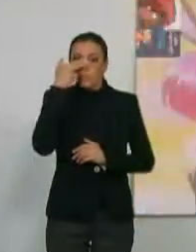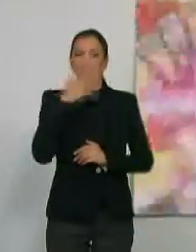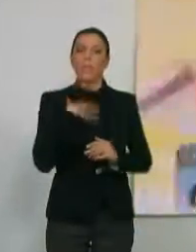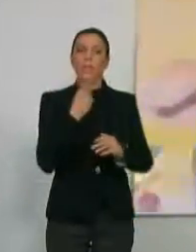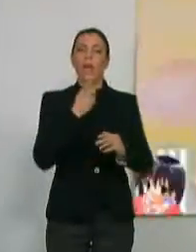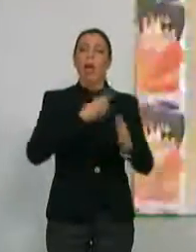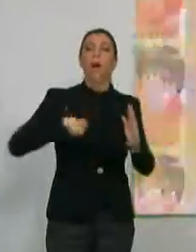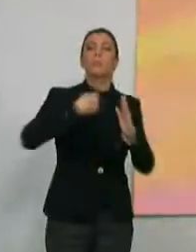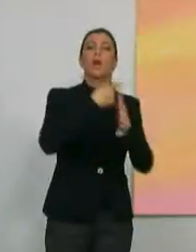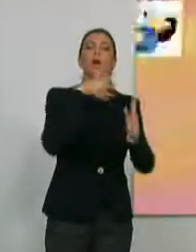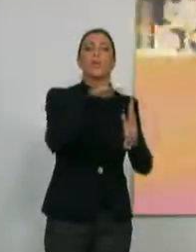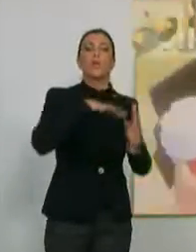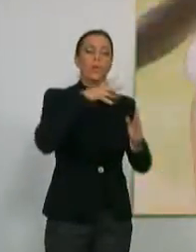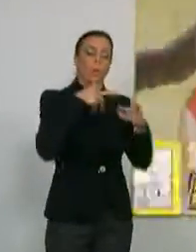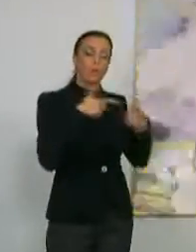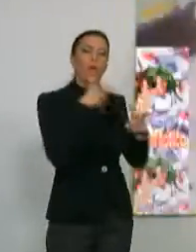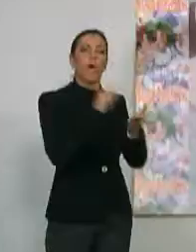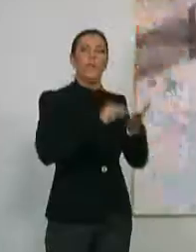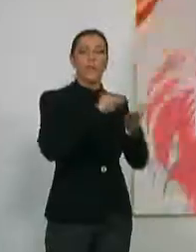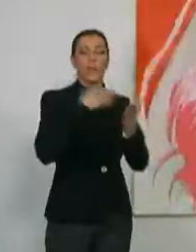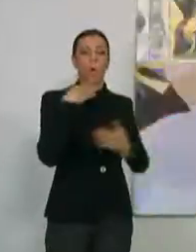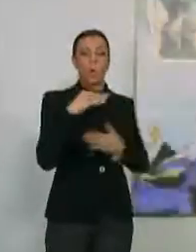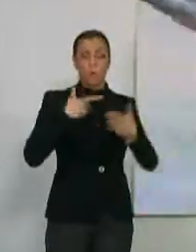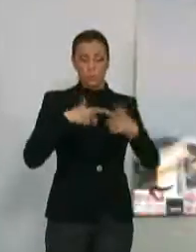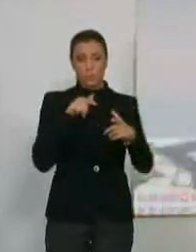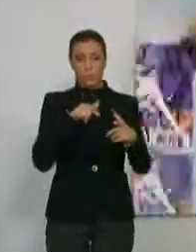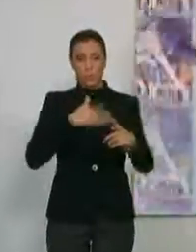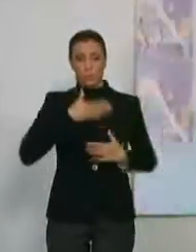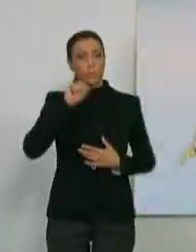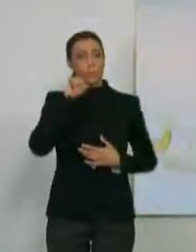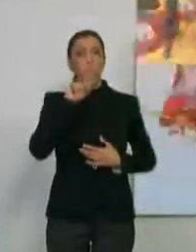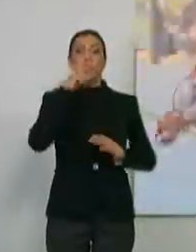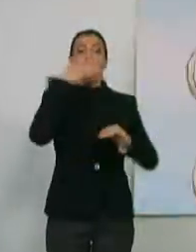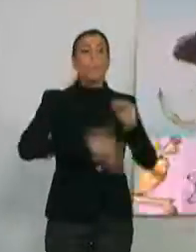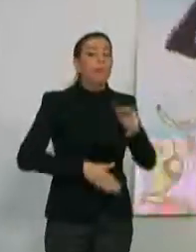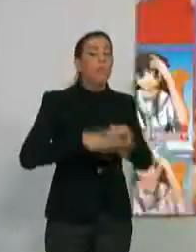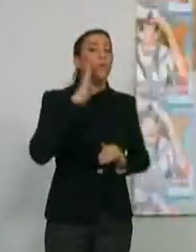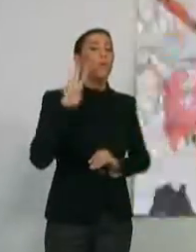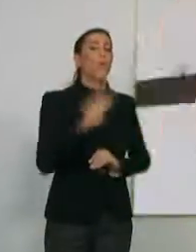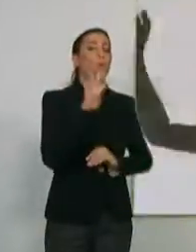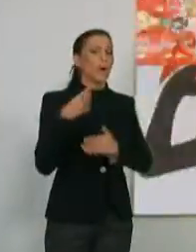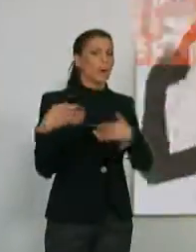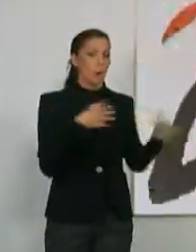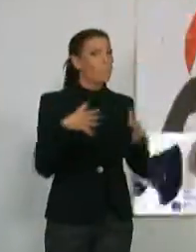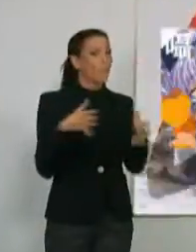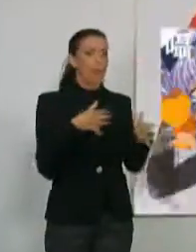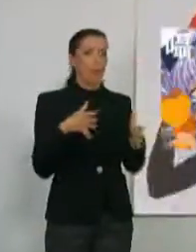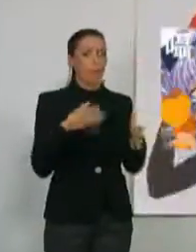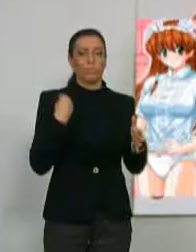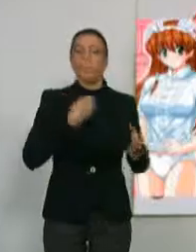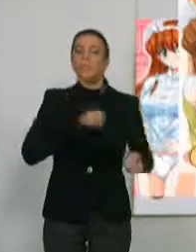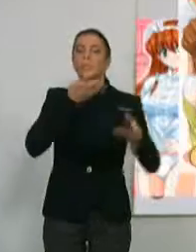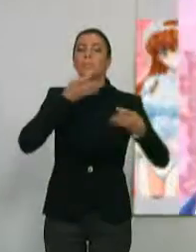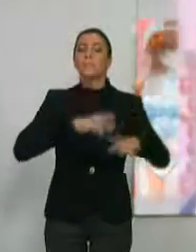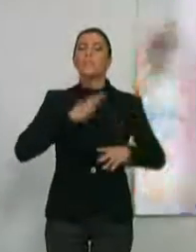inscribir en la oficina del área de juventud del Ayuntamiento de Motril y tiene de plazo hasta el próximo día 4 de marzo, tal y como